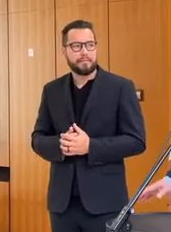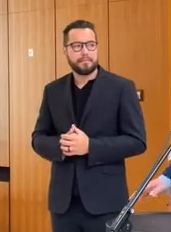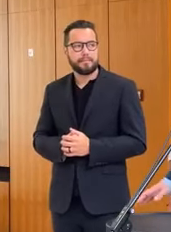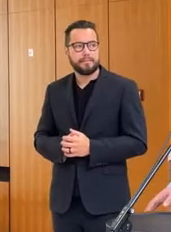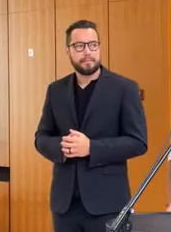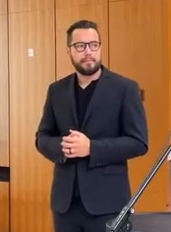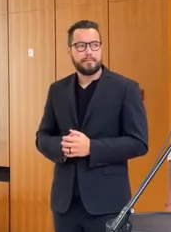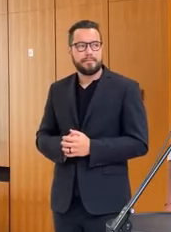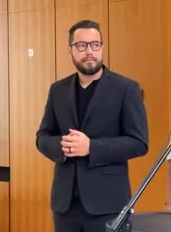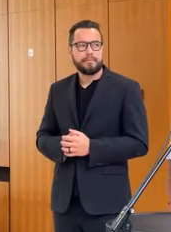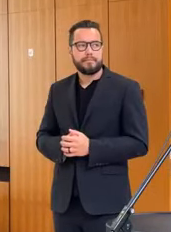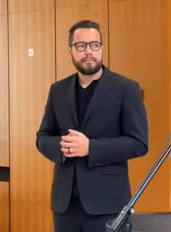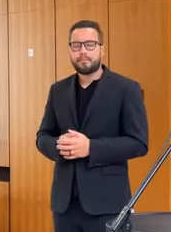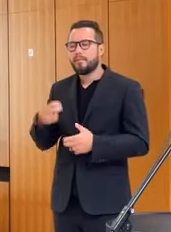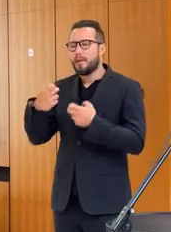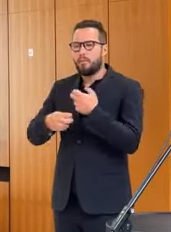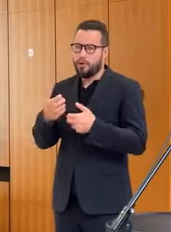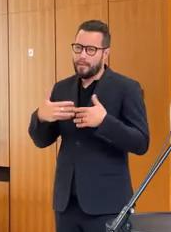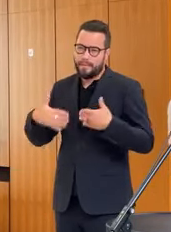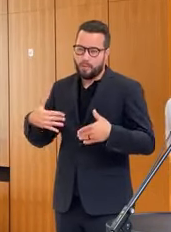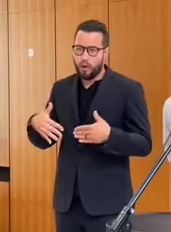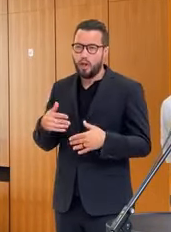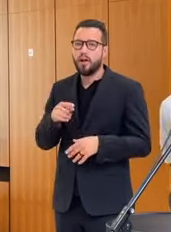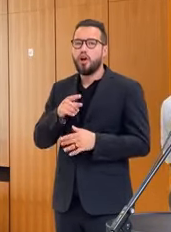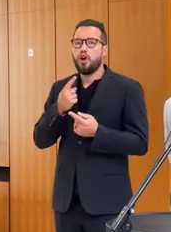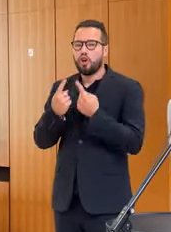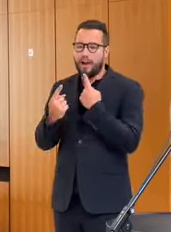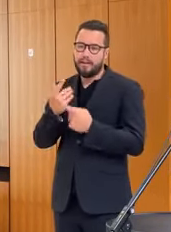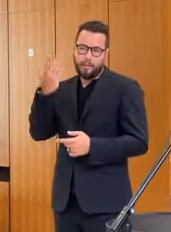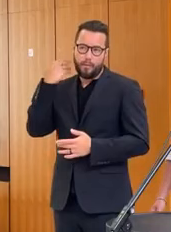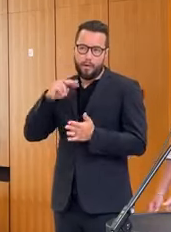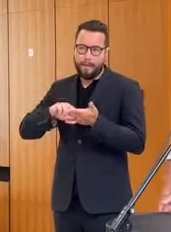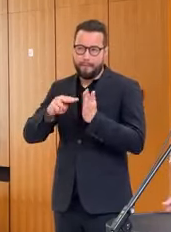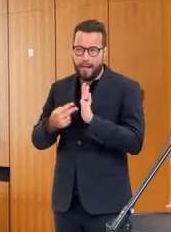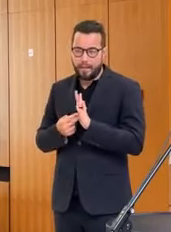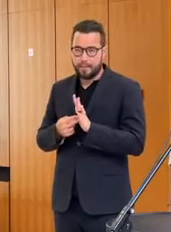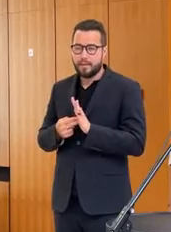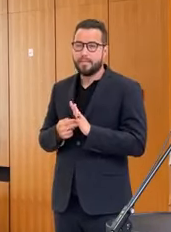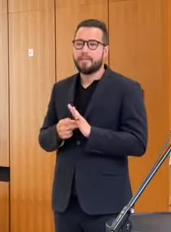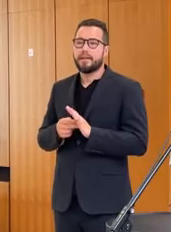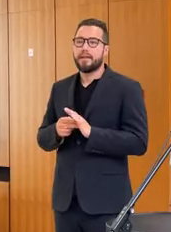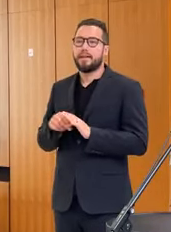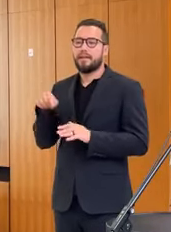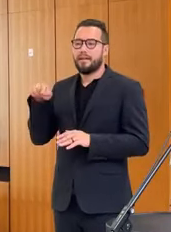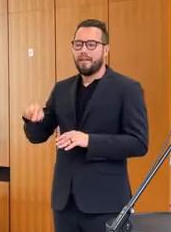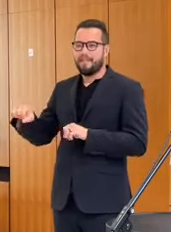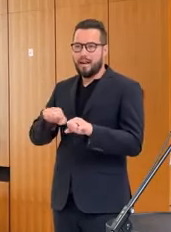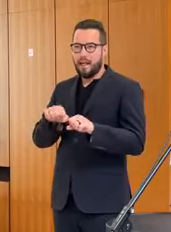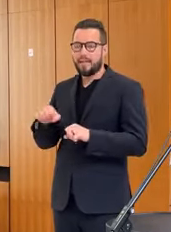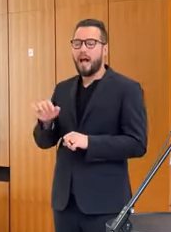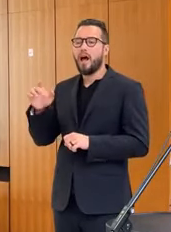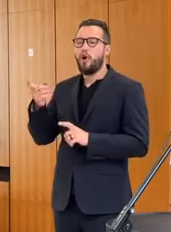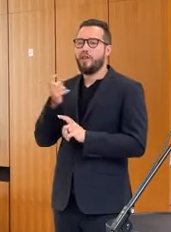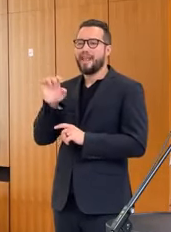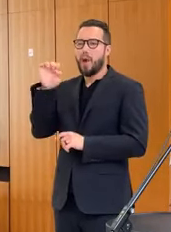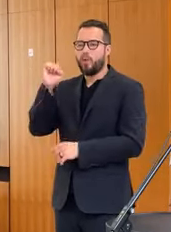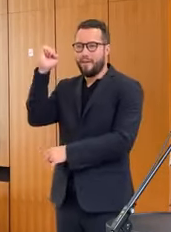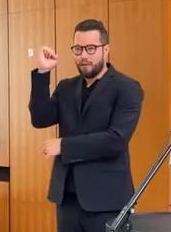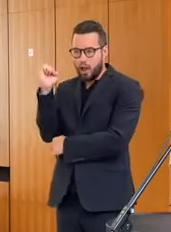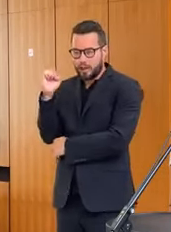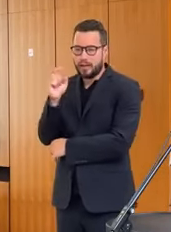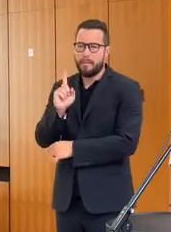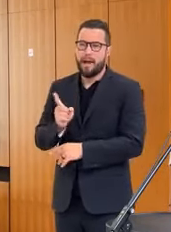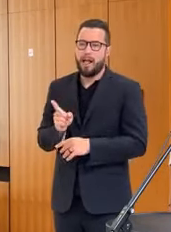Problém nebol. To rokovanie bolo takto naplánované, že eurofondová vláda mala trvať od 9. do 10.